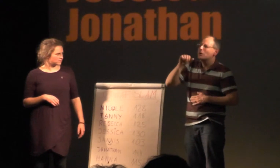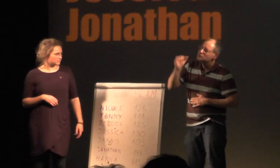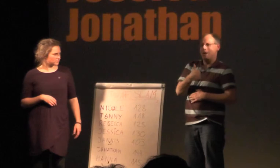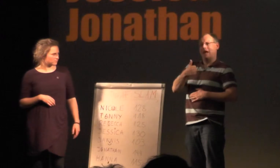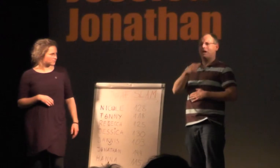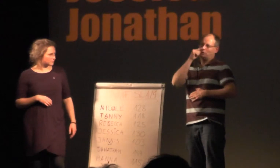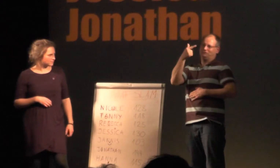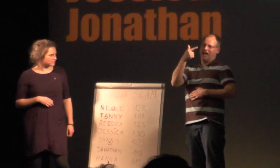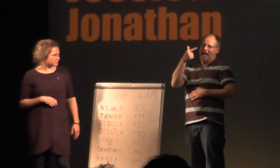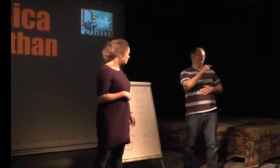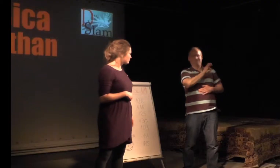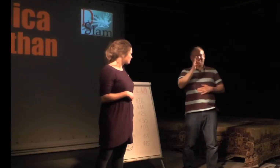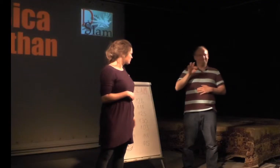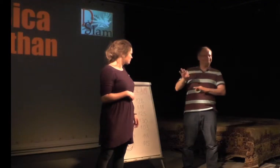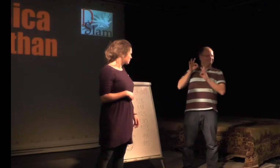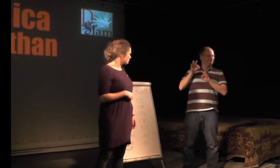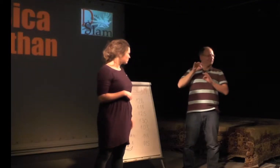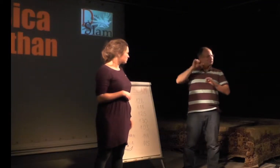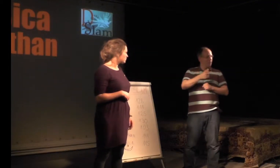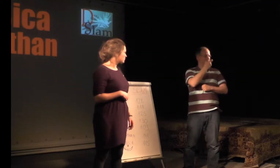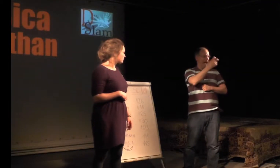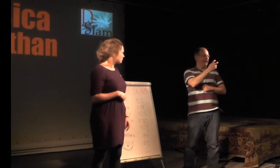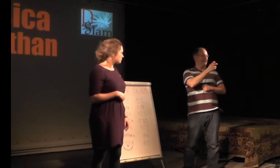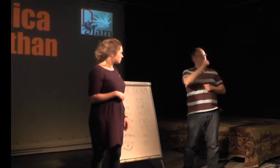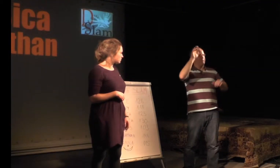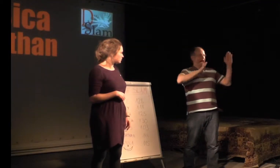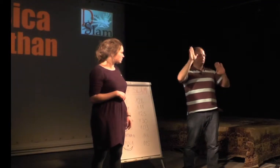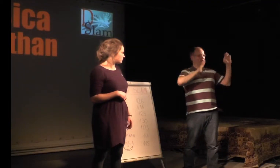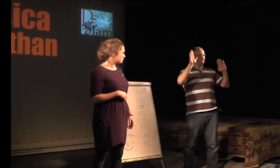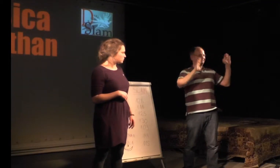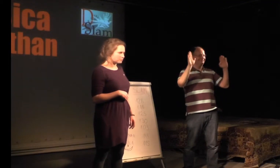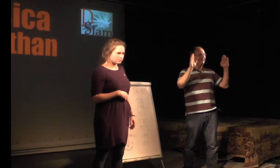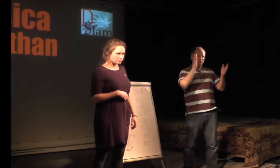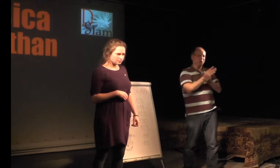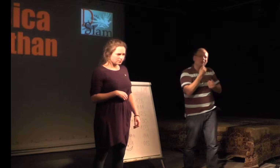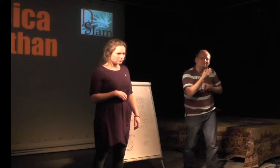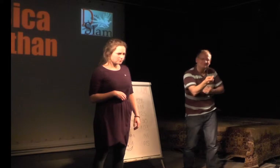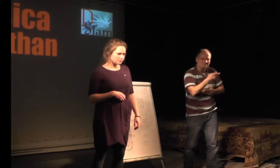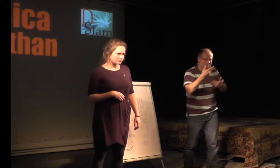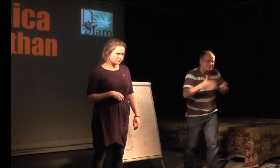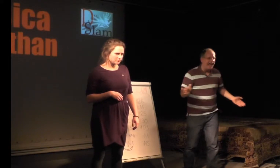verdient. Und an dieser Stelle wählen wir jetzt die beiden aus, deren Stück wir nochmal sehen.